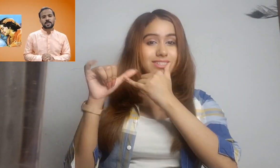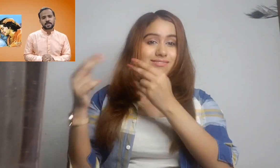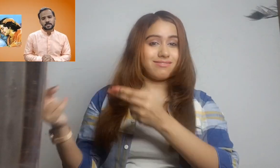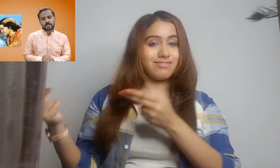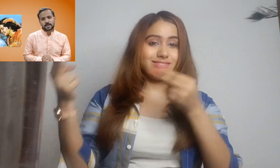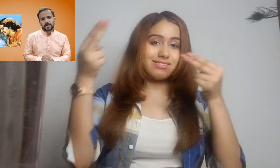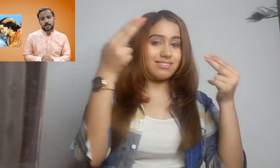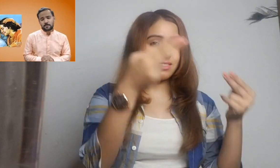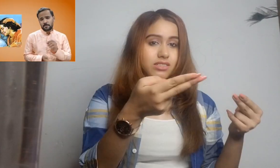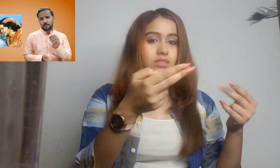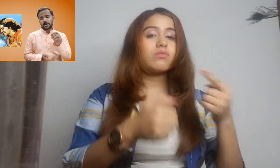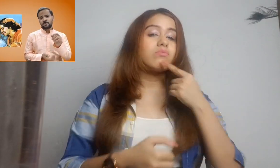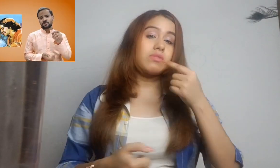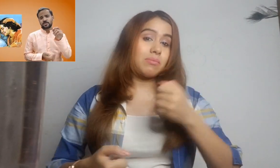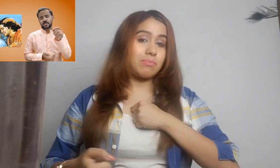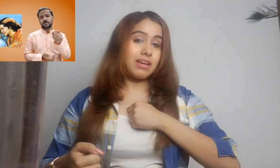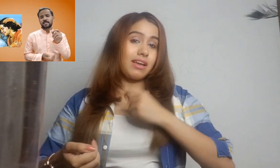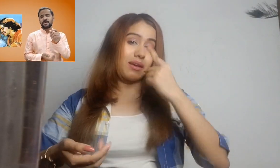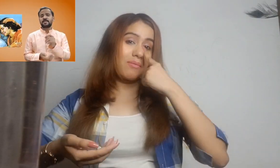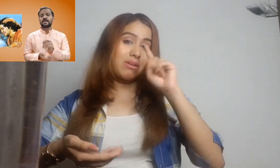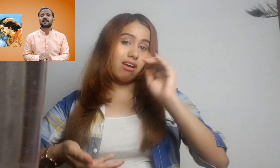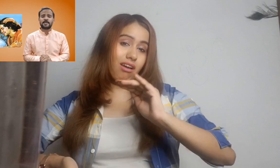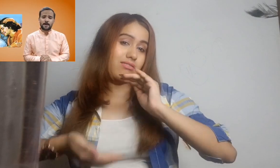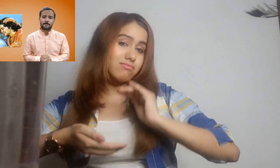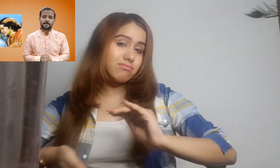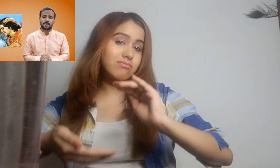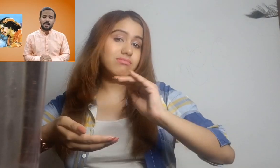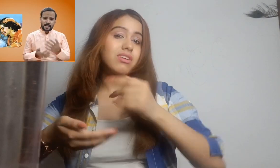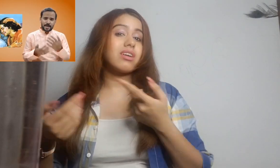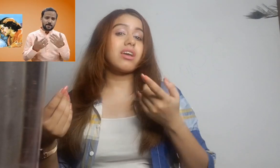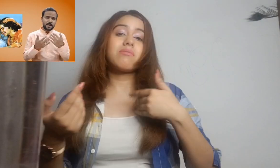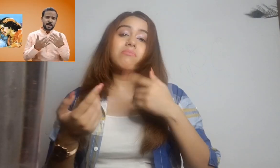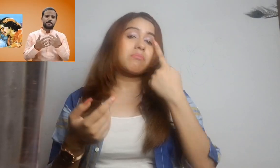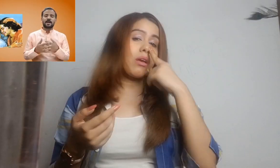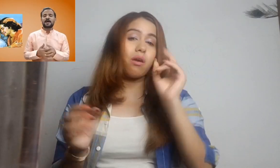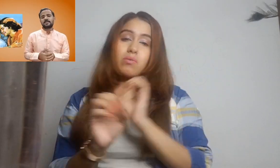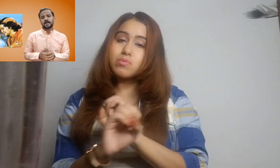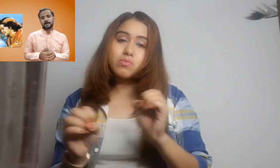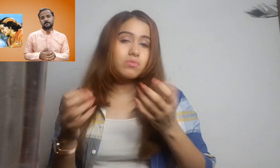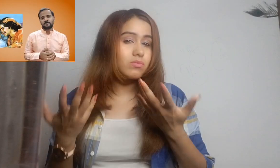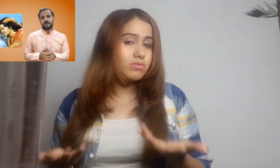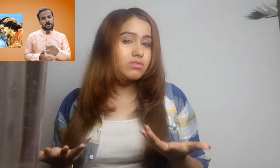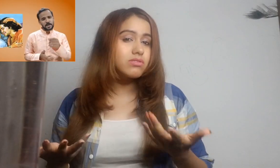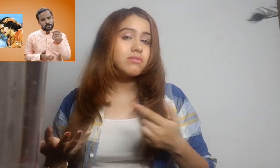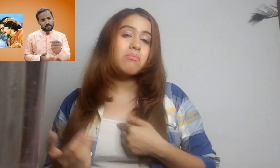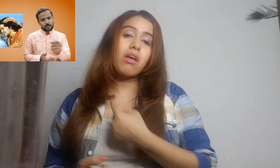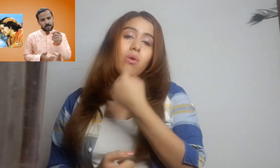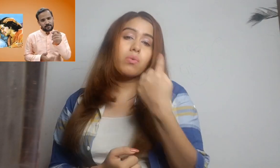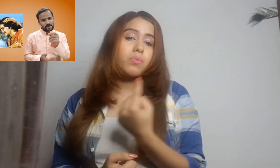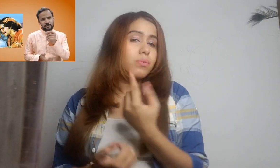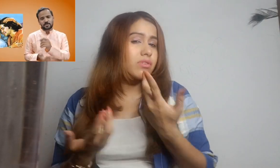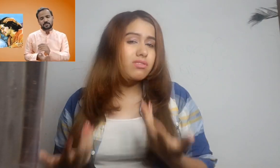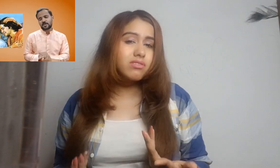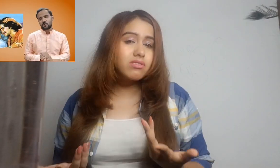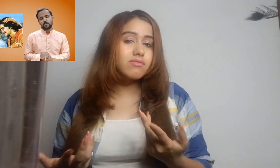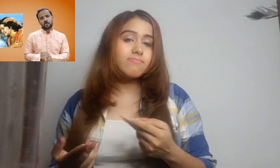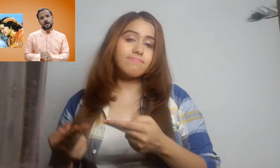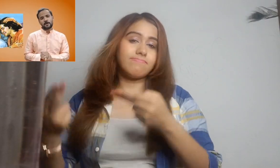श्री कृष्ण से कही कि मेरी मा ने मुझे जन्मते ही त्याग दिया क्या ये मेरा अपराद था कि मेरा जन में एक अवैध बच्चे के रूप में हुआ